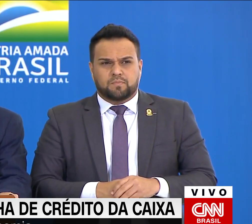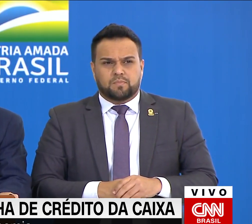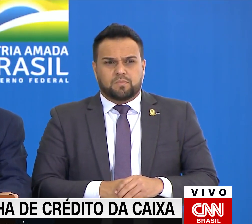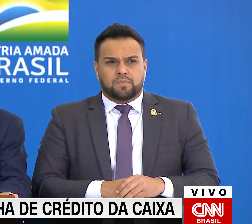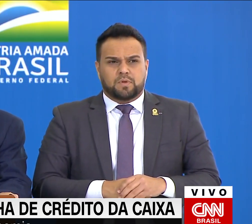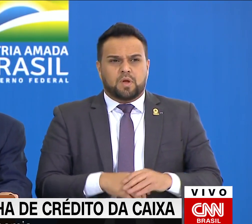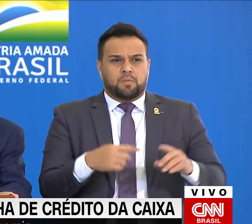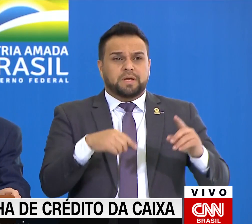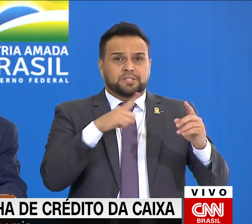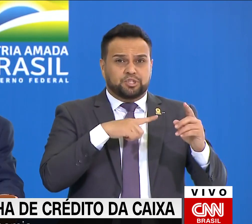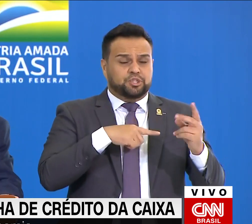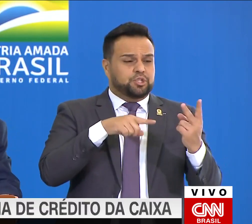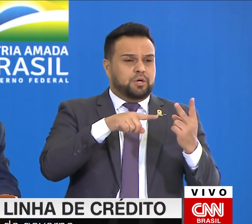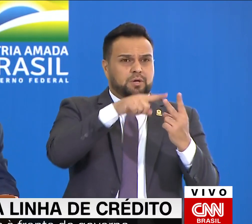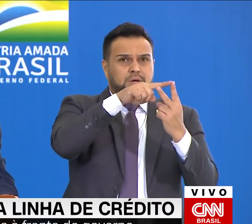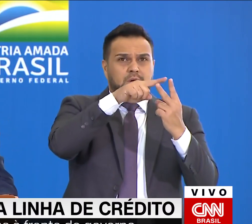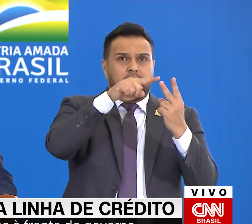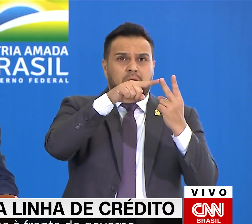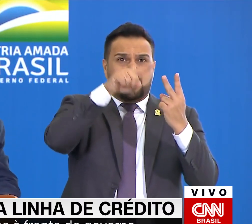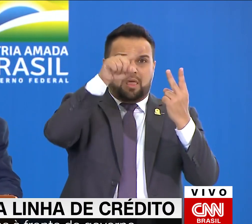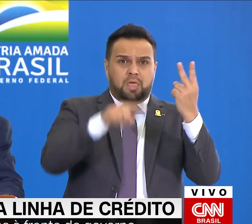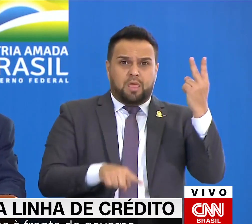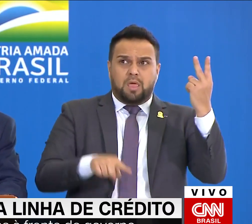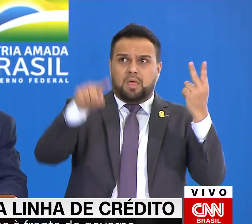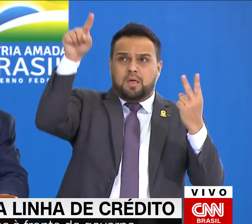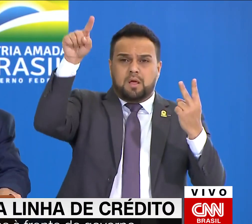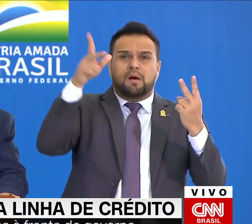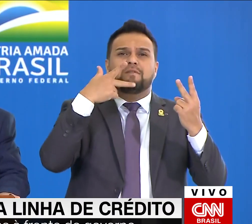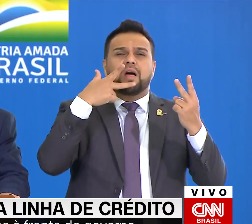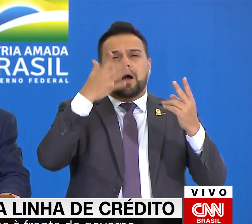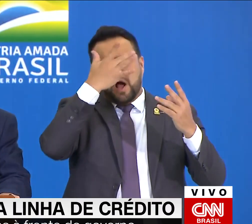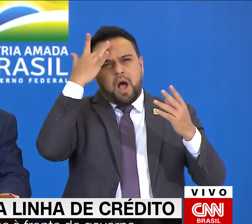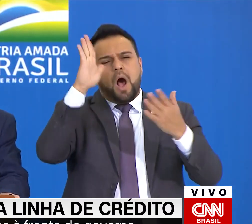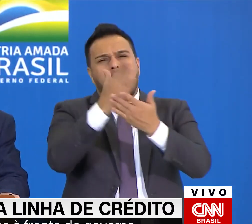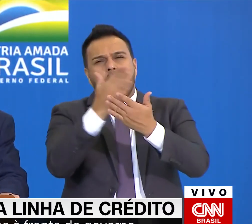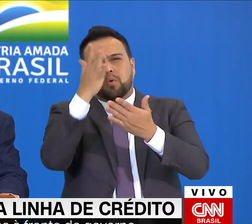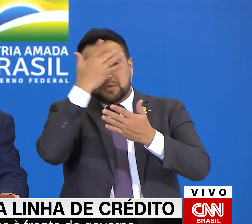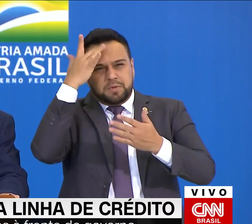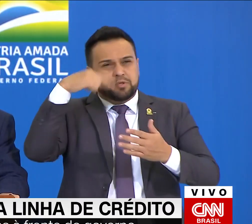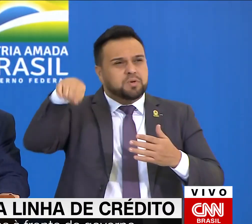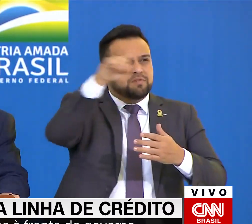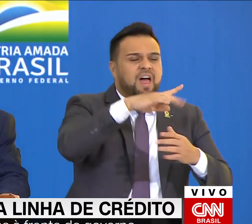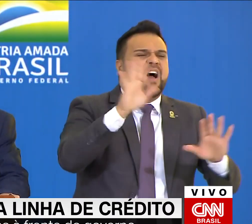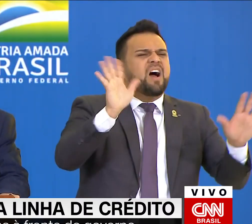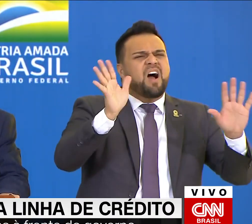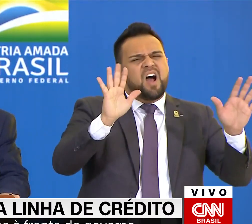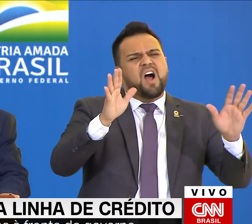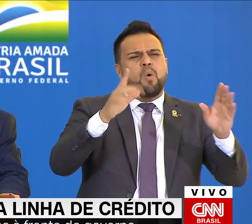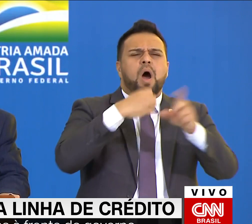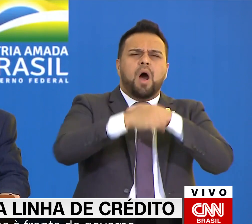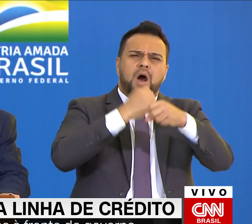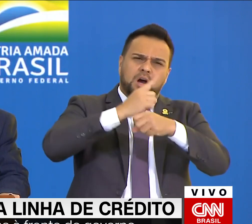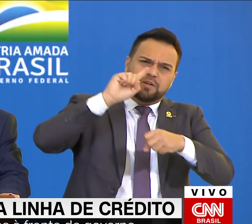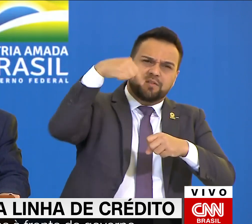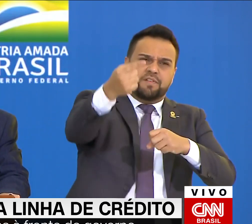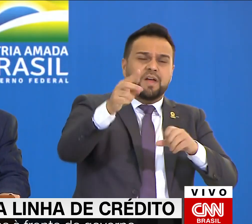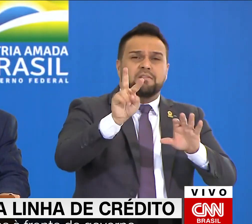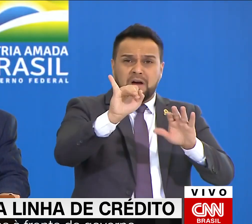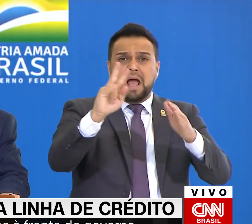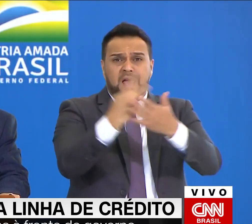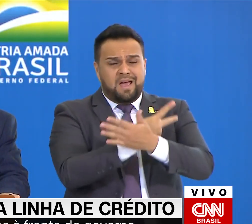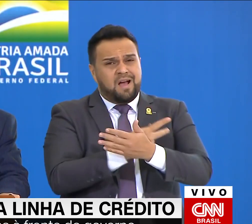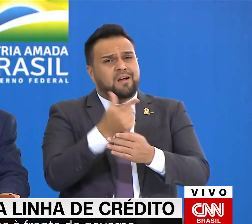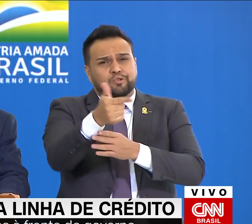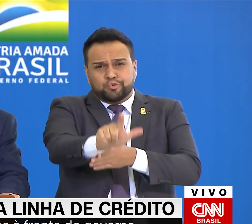As pessoas dizem, não, mas o ano que vem, o ano que vem, o ano que vem é um outro ano e eles vão errar de novo. Previram que a economia cair 10